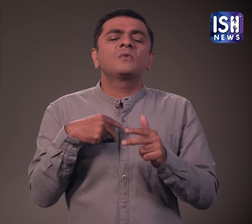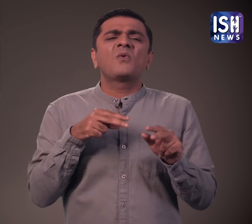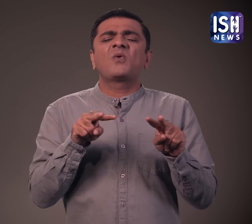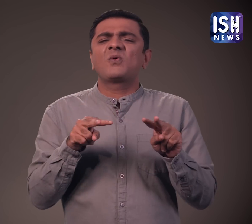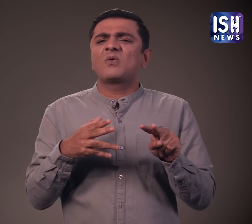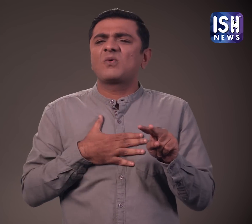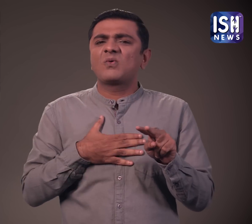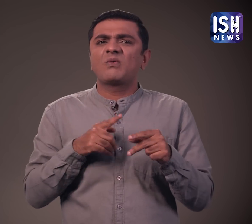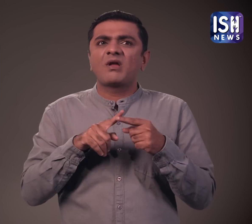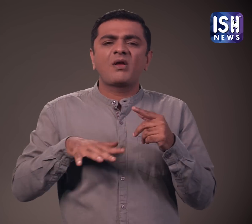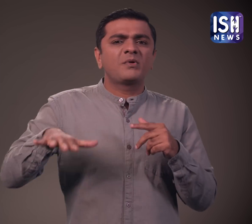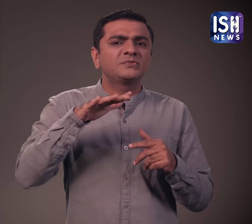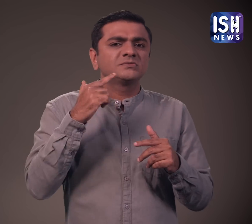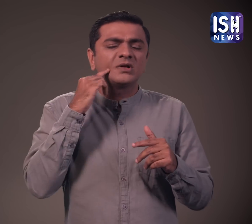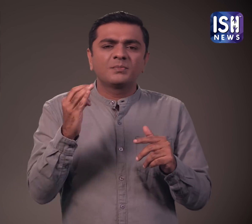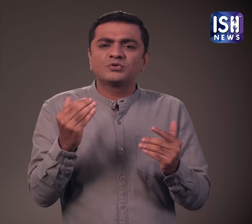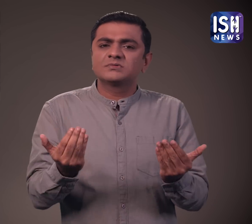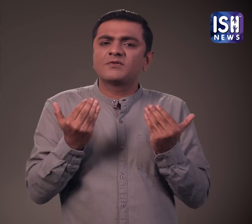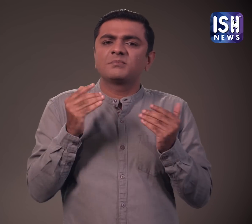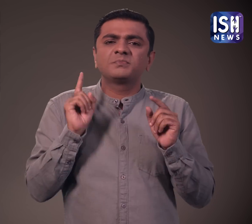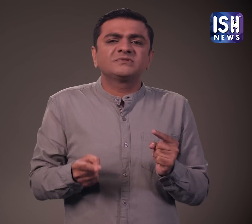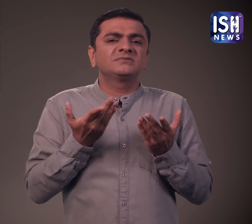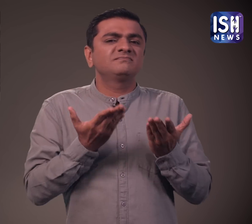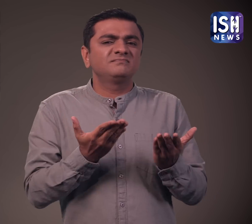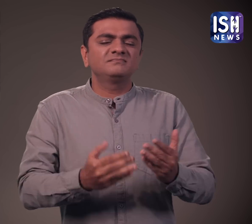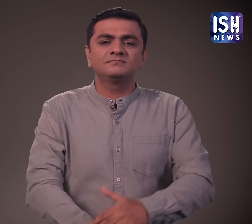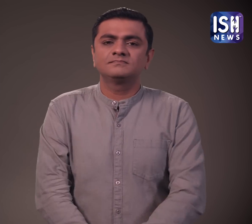ओ पर्यावरन वास्तों में महत्वपूर्ण है इसर बचाने की जरूरत है